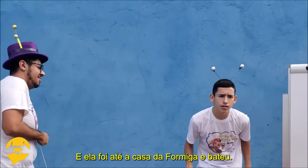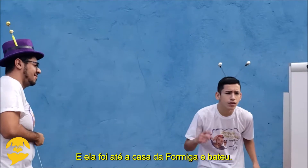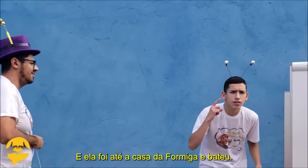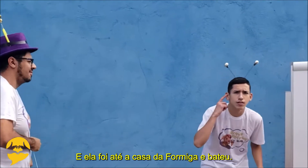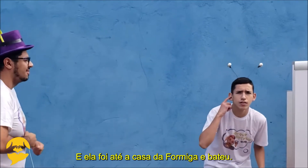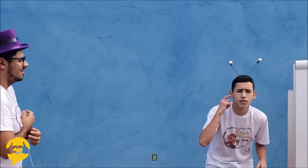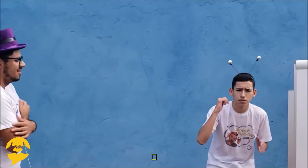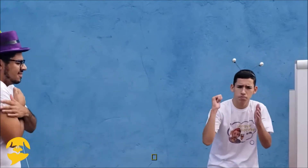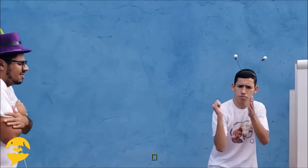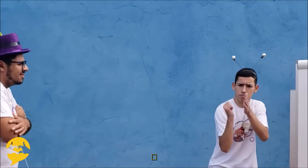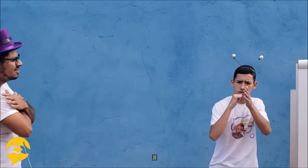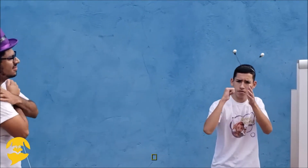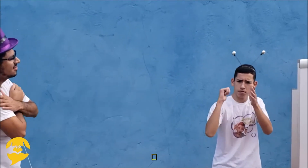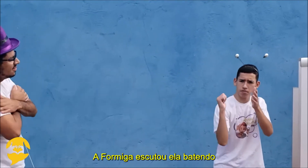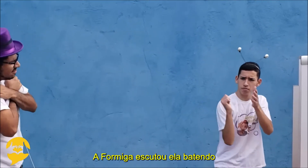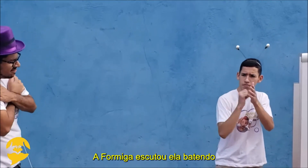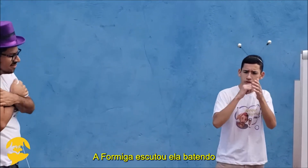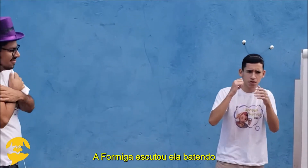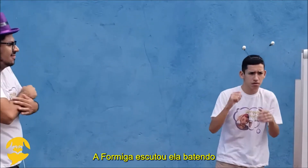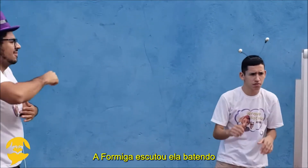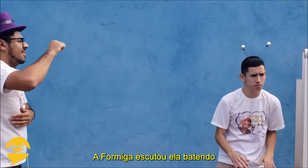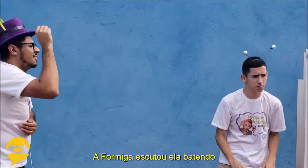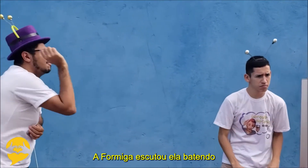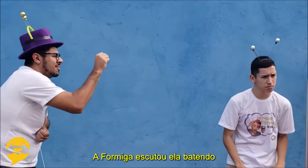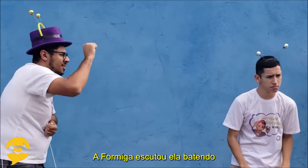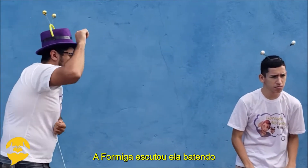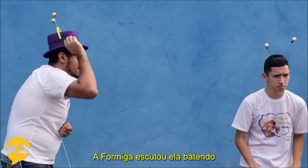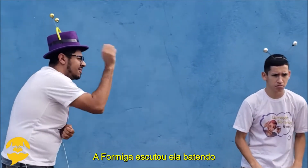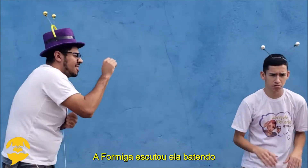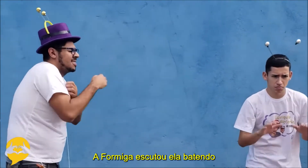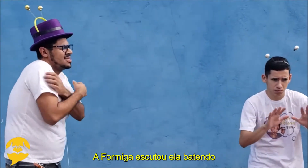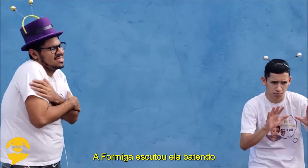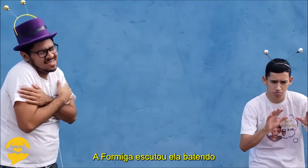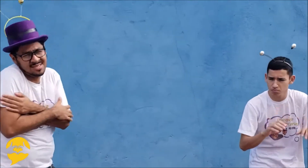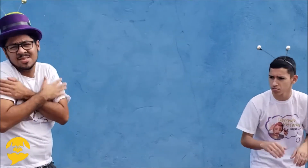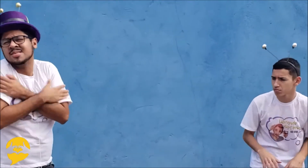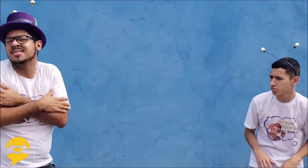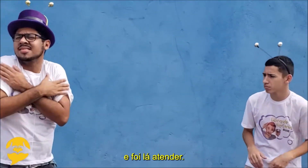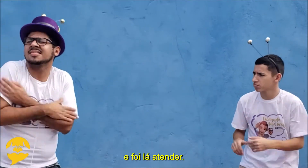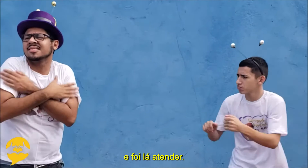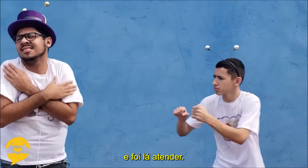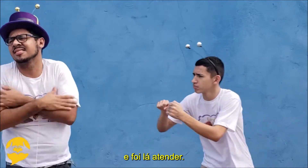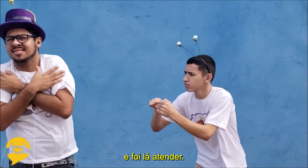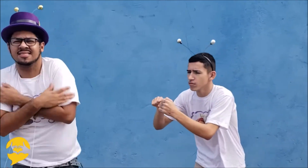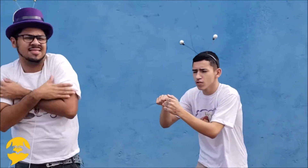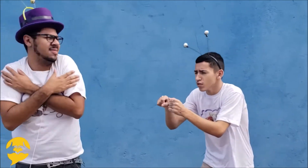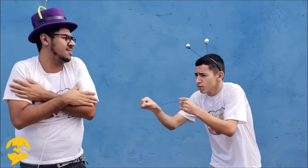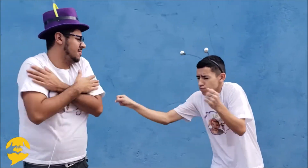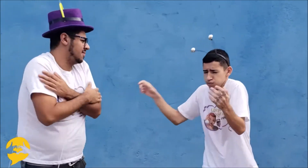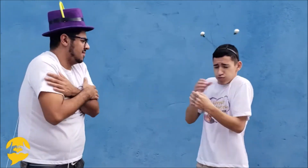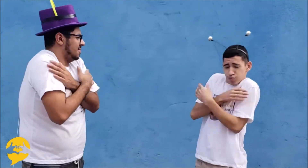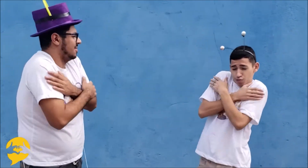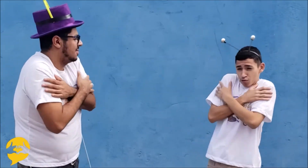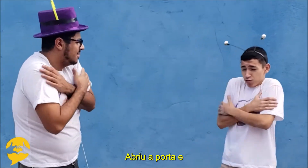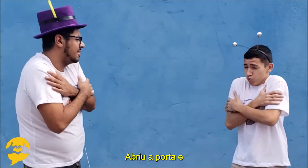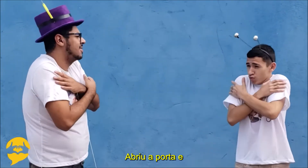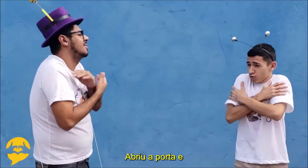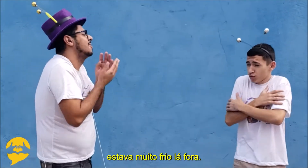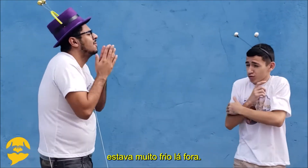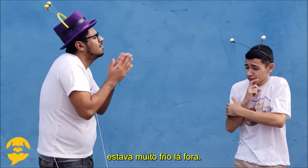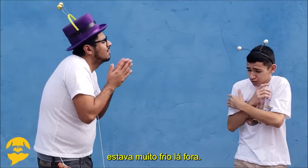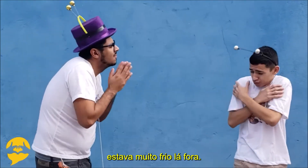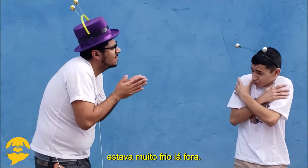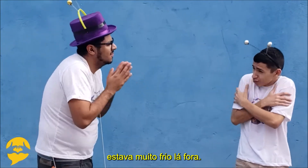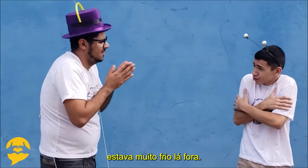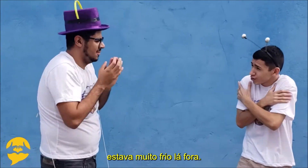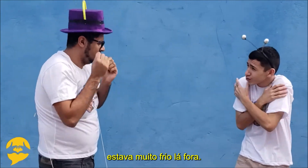casa da formiga e bateu. Cerra o punho e bate no ar. formiga escutou ela batendo e foi lá atender. Abriu a